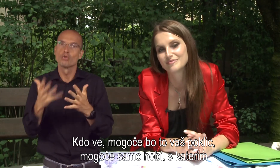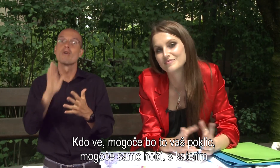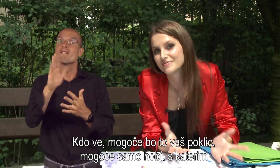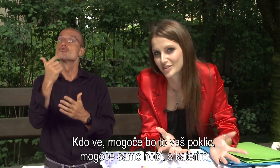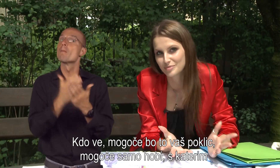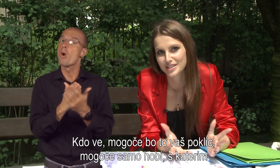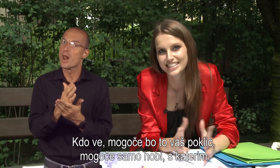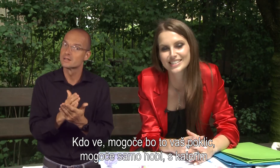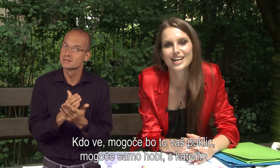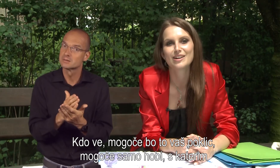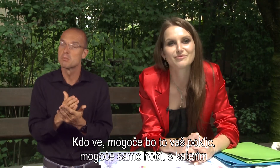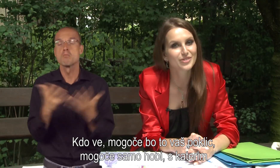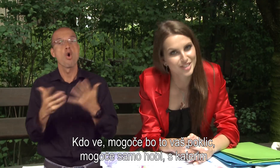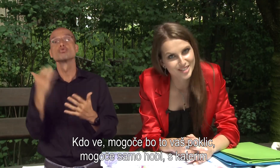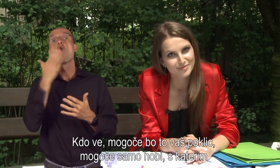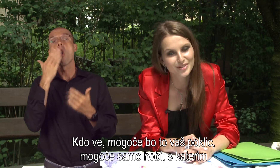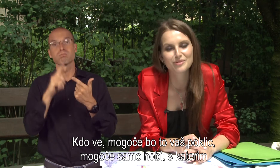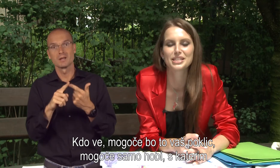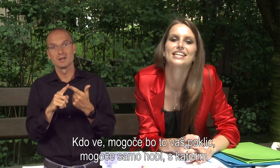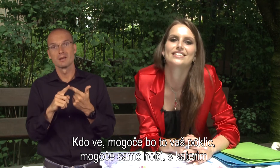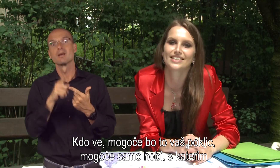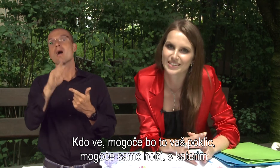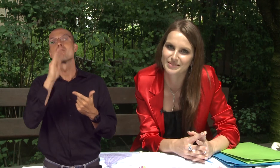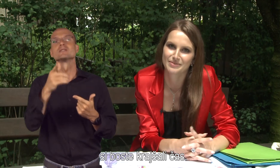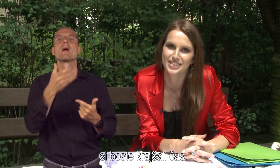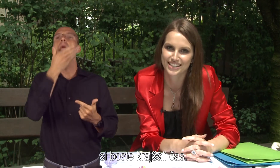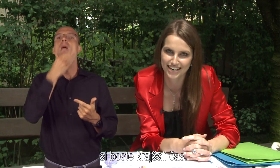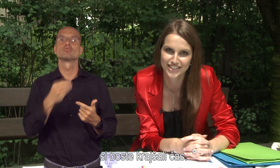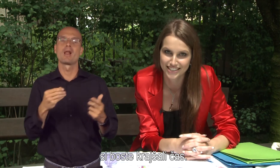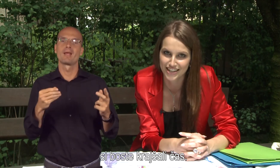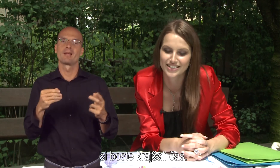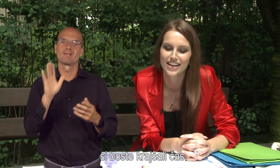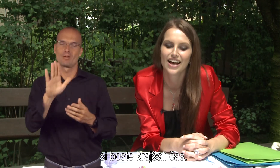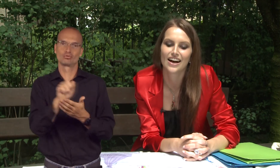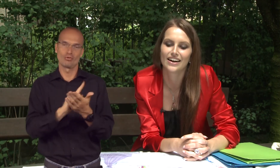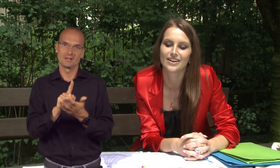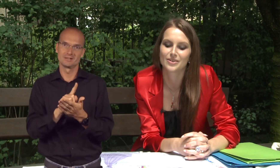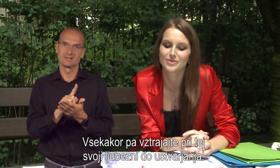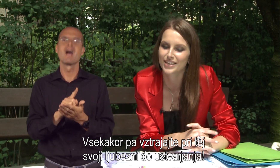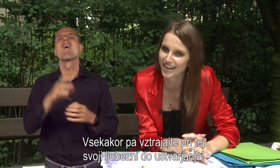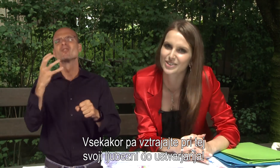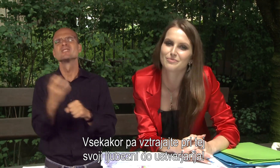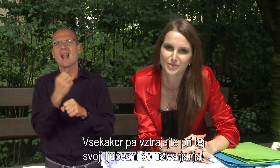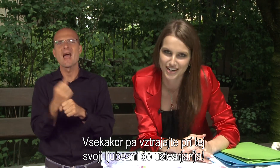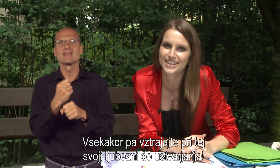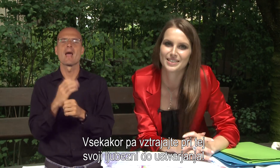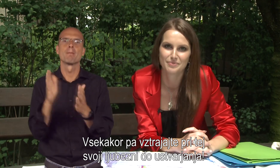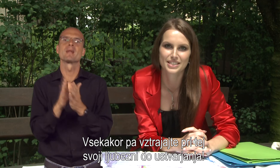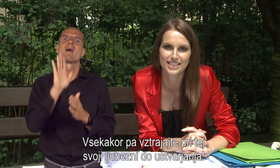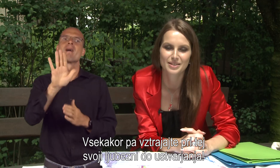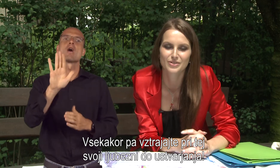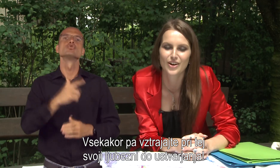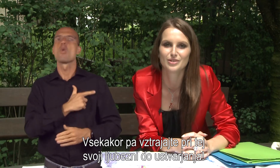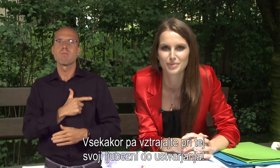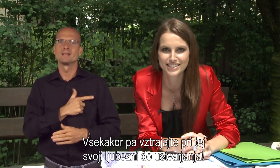vaš poklic, mogoče samohovi, s katerim si boste krajšali čast. Vsekakro pa ustrajate